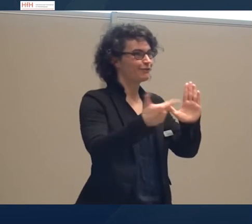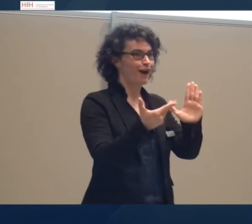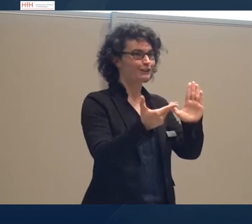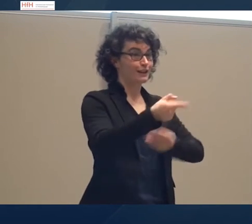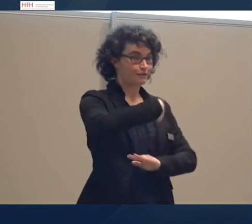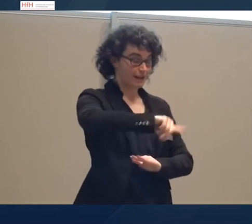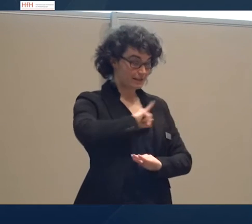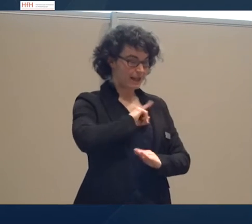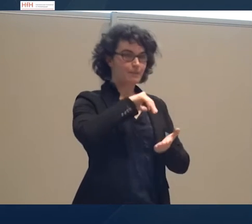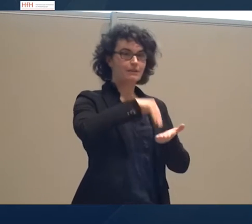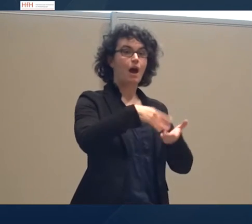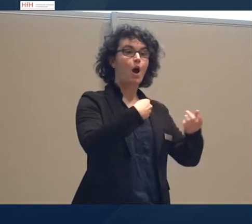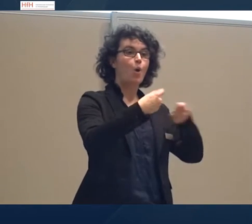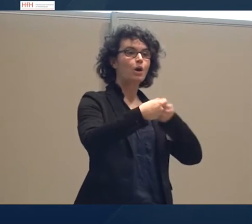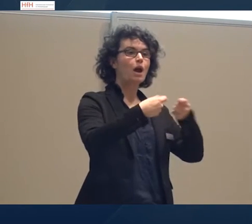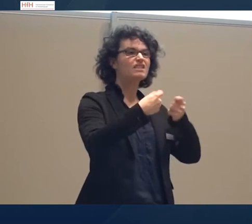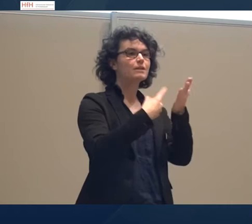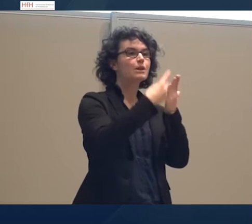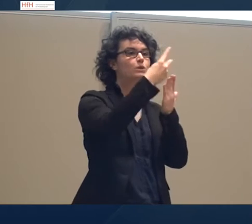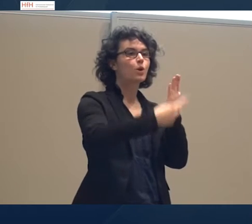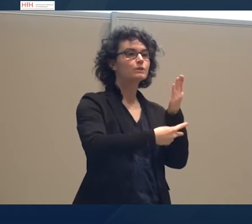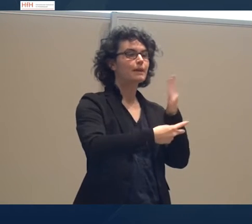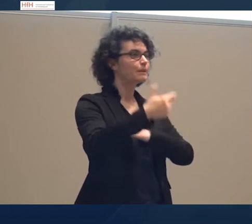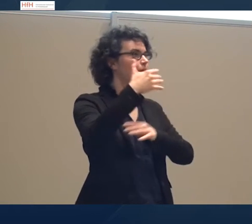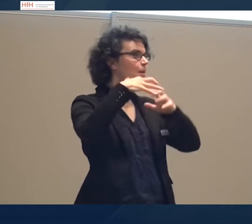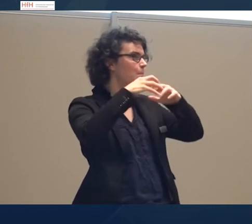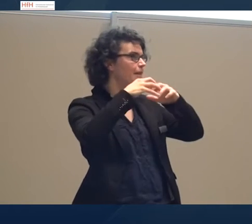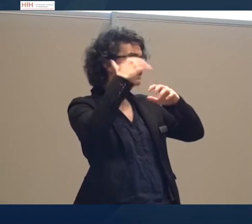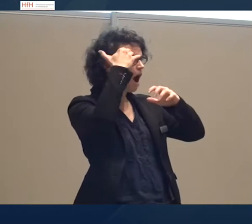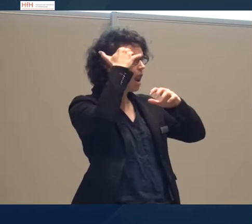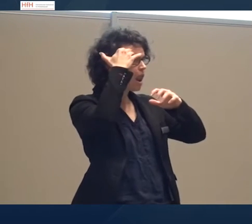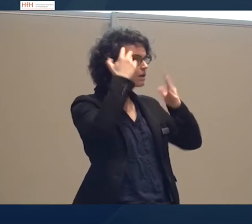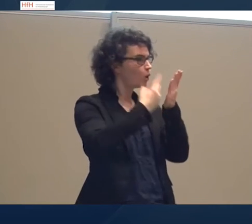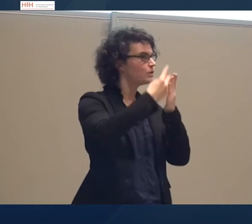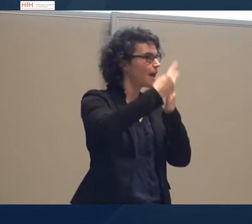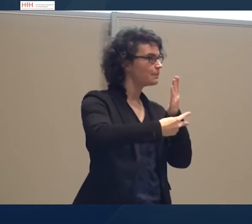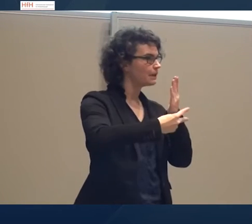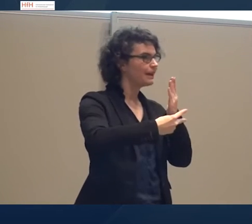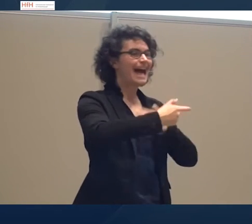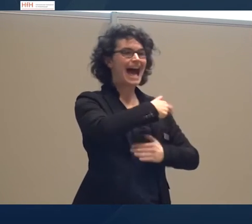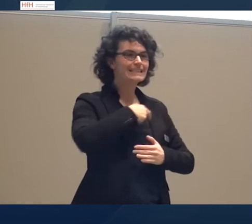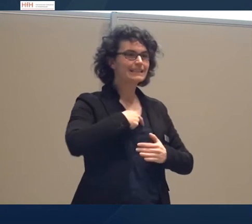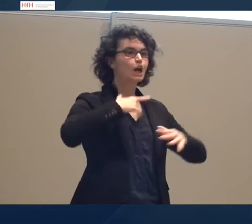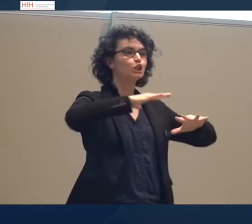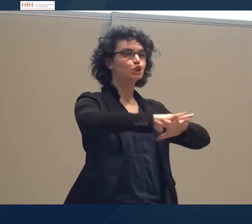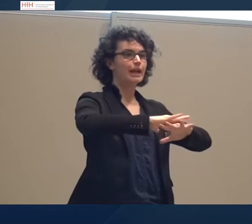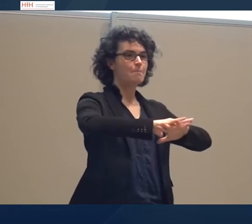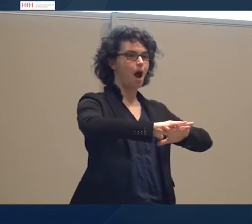mentales, das nennen wir Schema. Das ist eine Organisation von verschiedenen Elementen, die